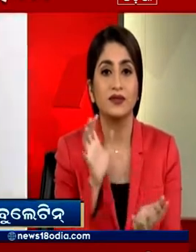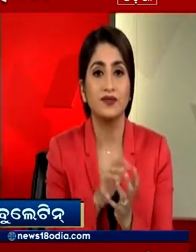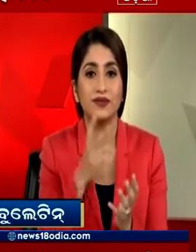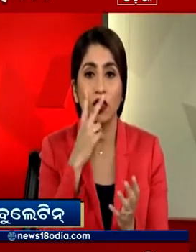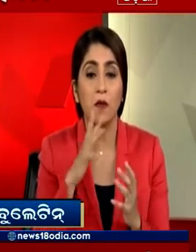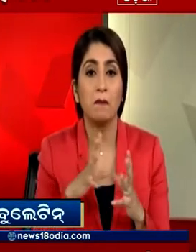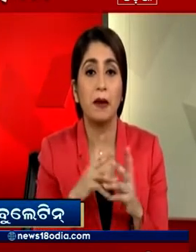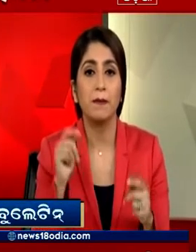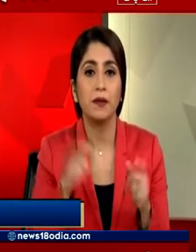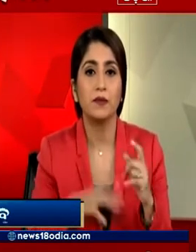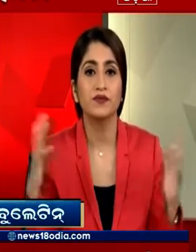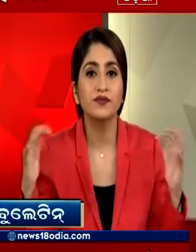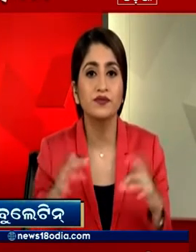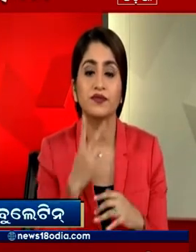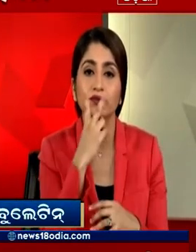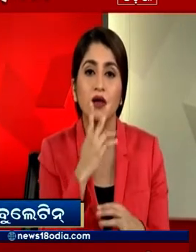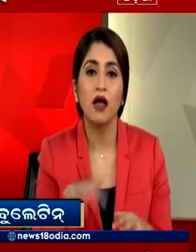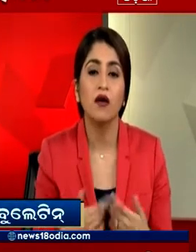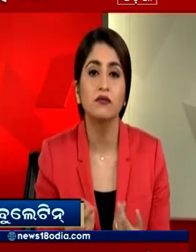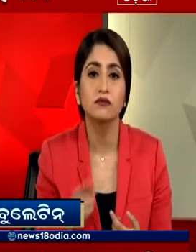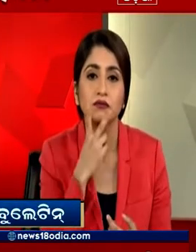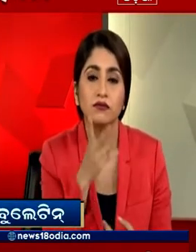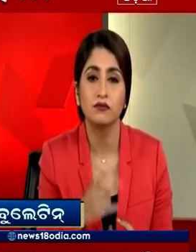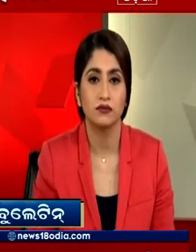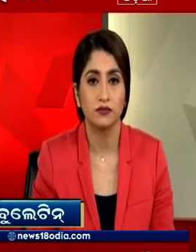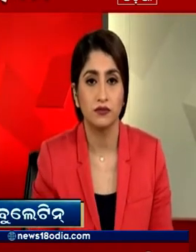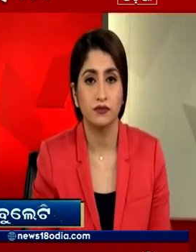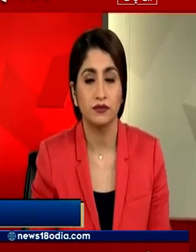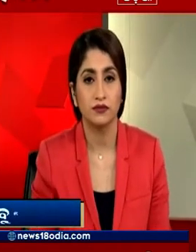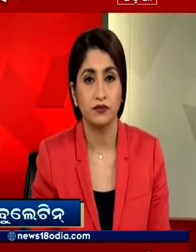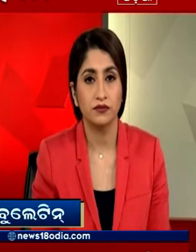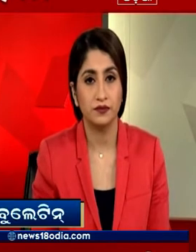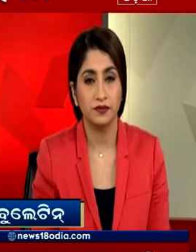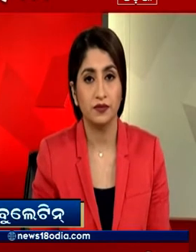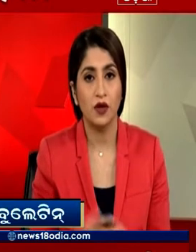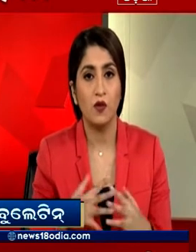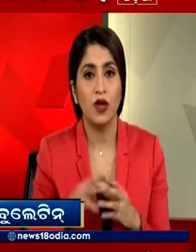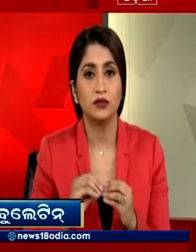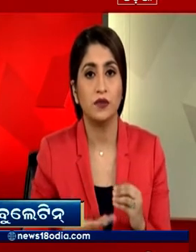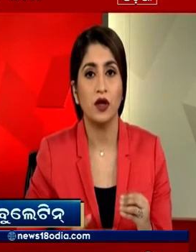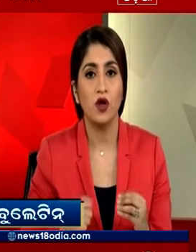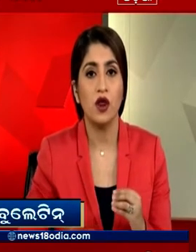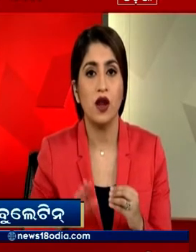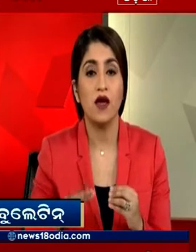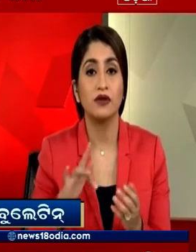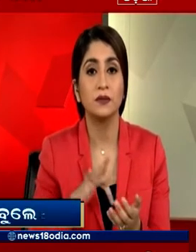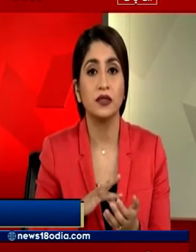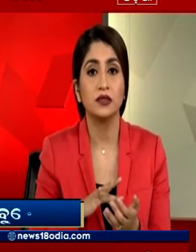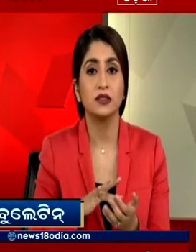देखने के लिए लोगों की भी भारी भीर जमा हो गई परश्य मंगाल के हावड़ा स्टेशन पर चलती ट्रेन में